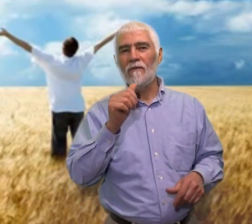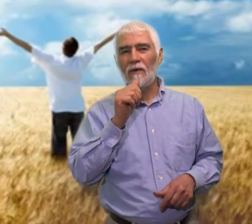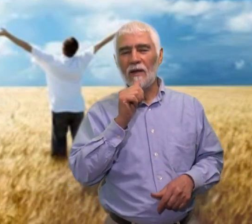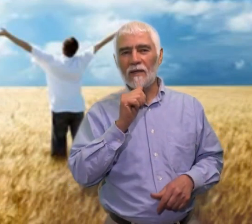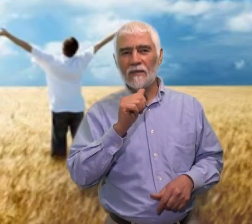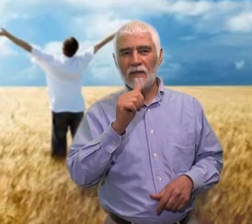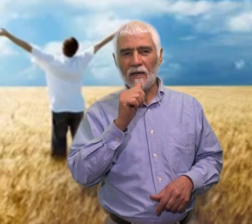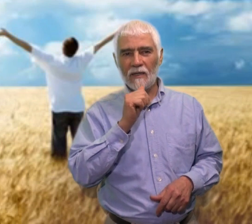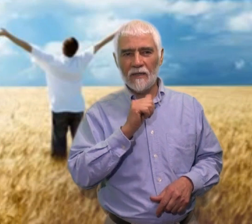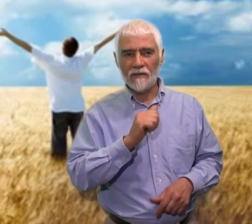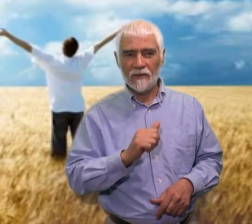faltará.